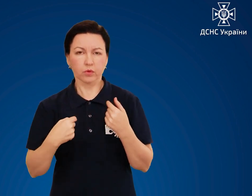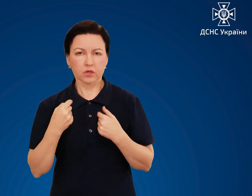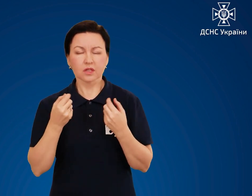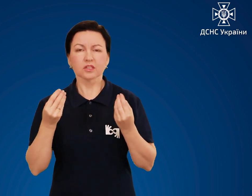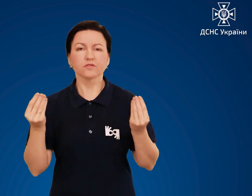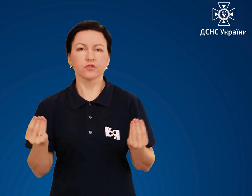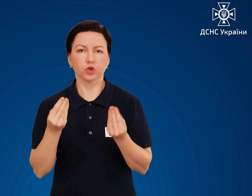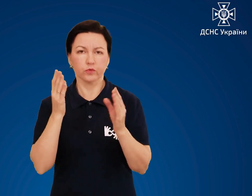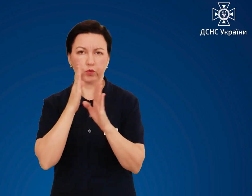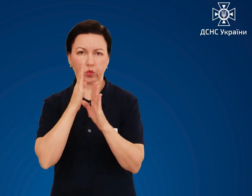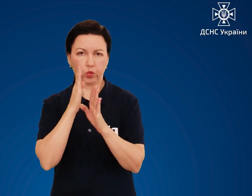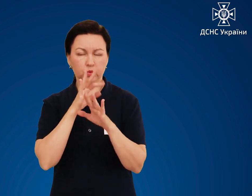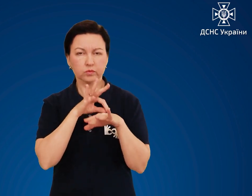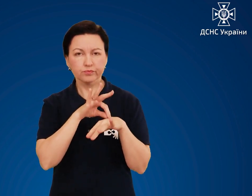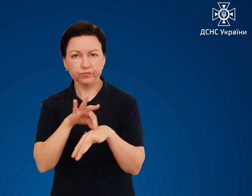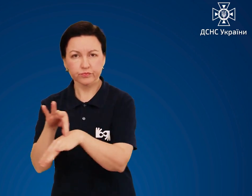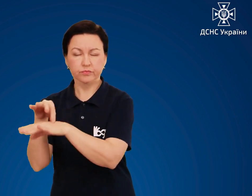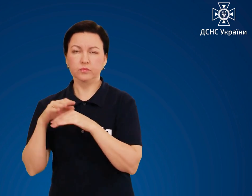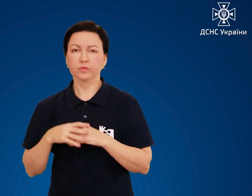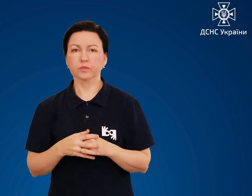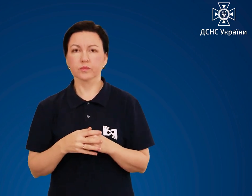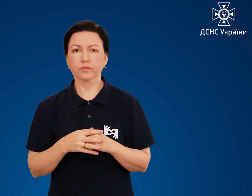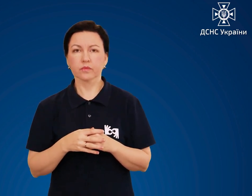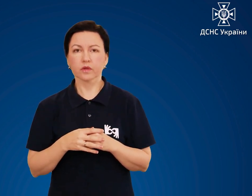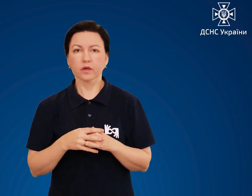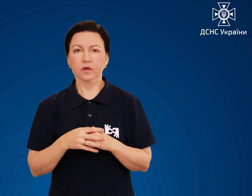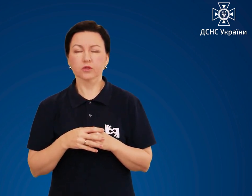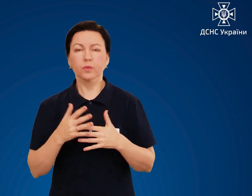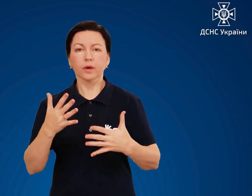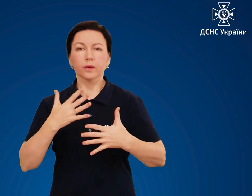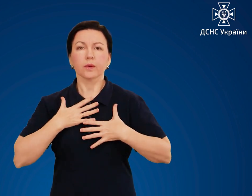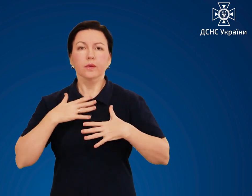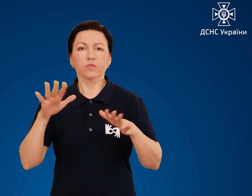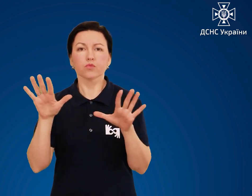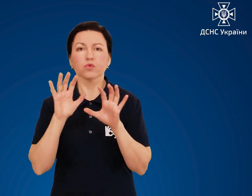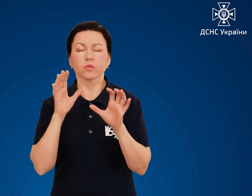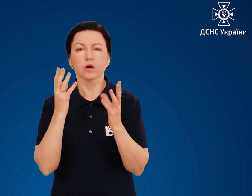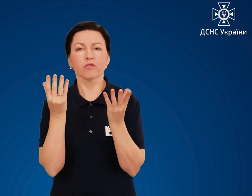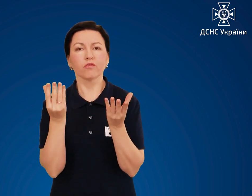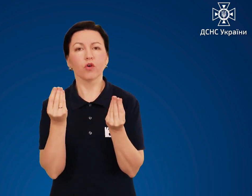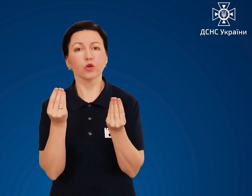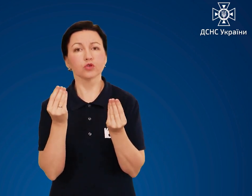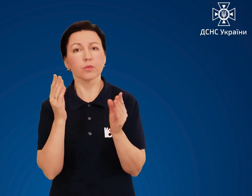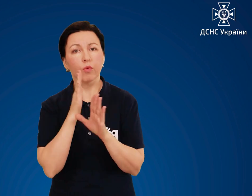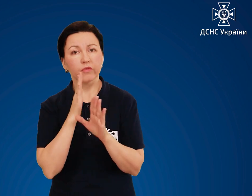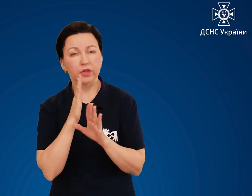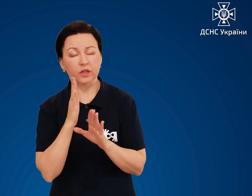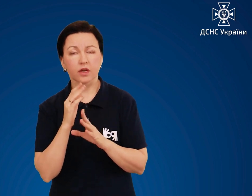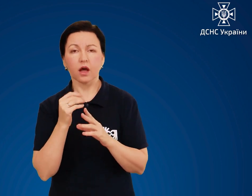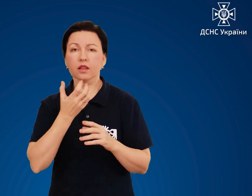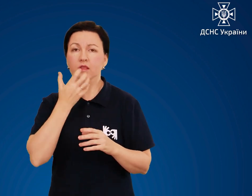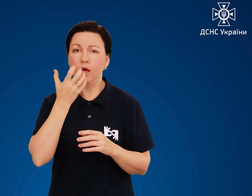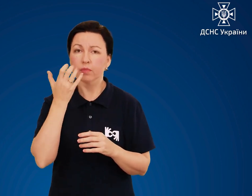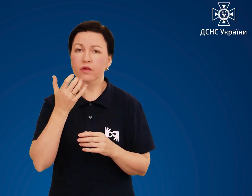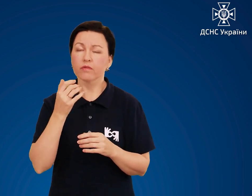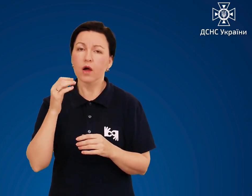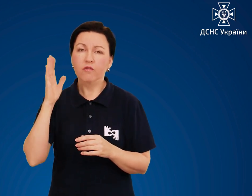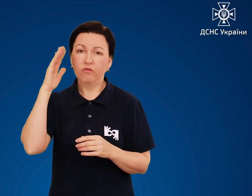свіже повітря. Дайте подихати зволоженим повітрям, теплими водяними парами